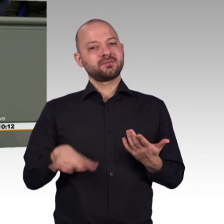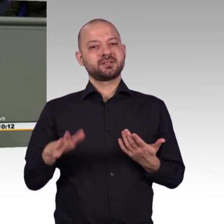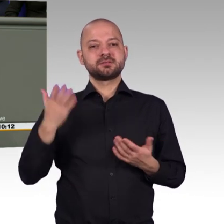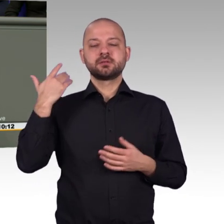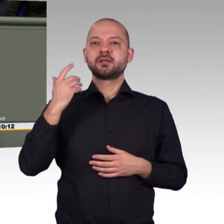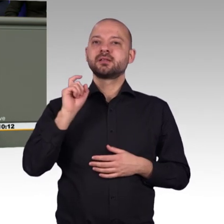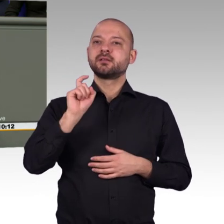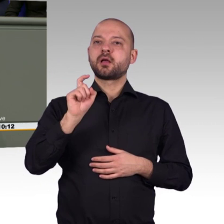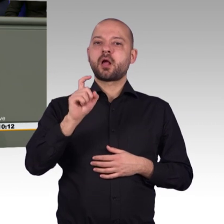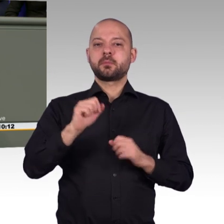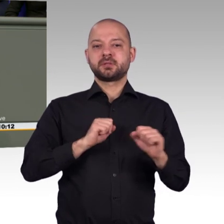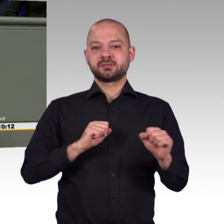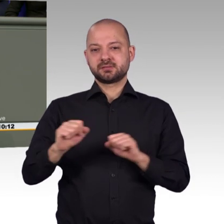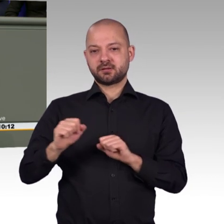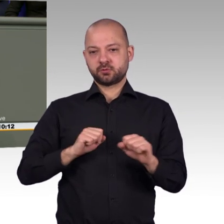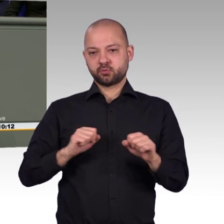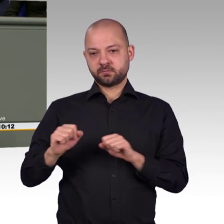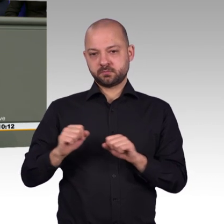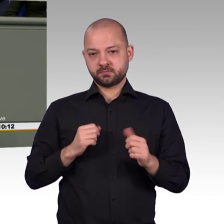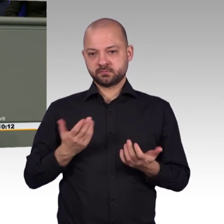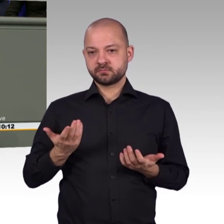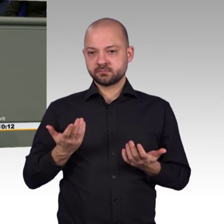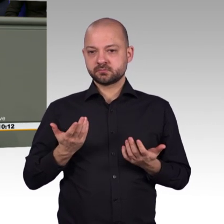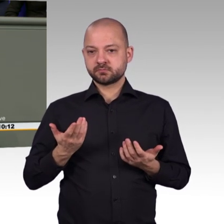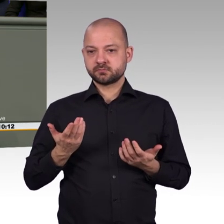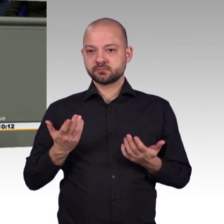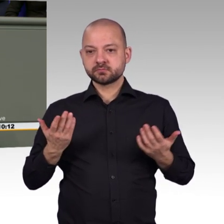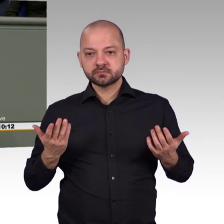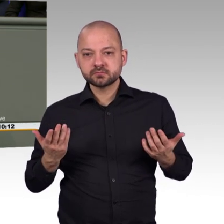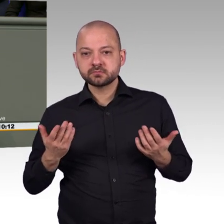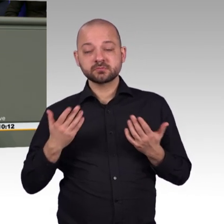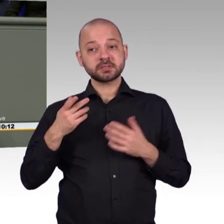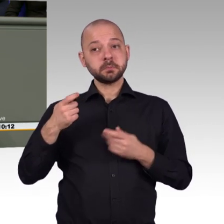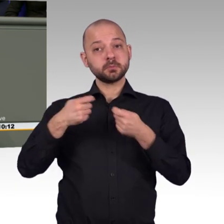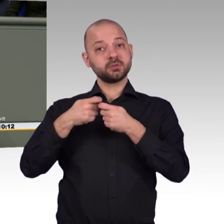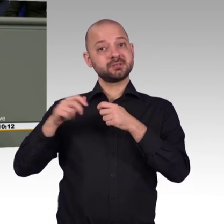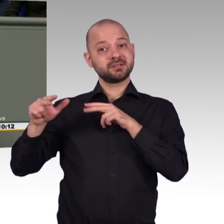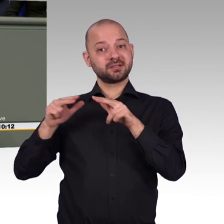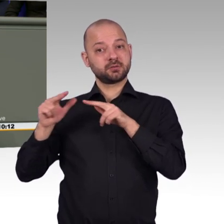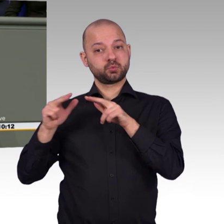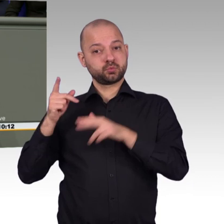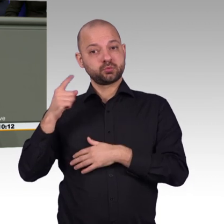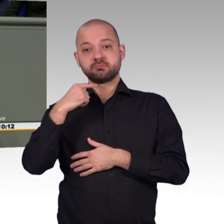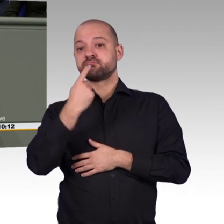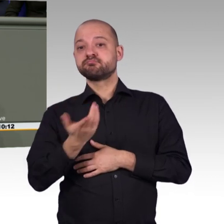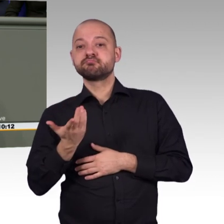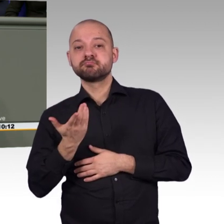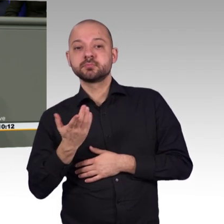genauer Betrachtung, handwerklich sauber ausgearbeitet, wenn auch leider ohne priorisierten Konzept. Was aber leider erkennbar fehlt,